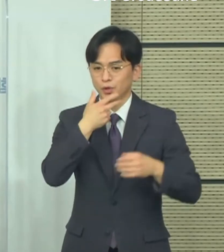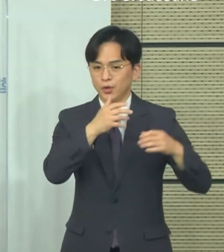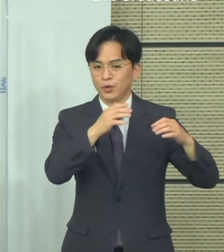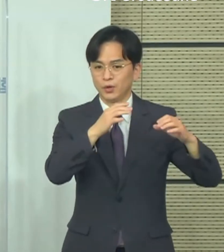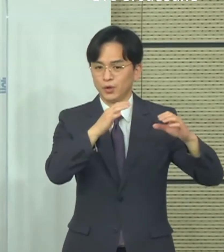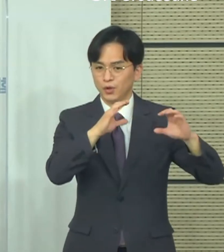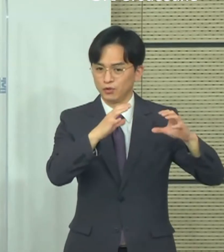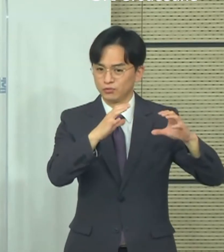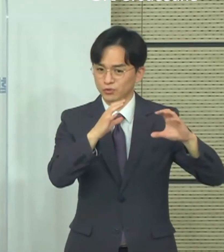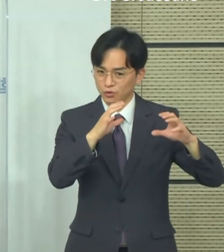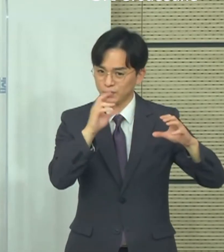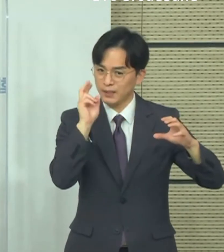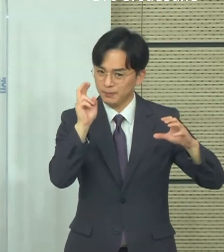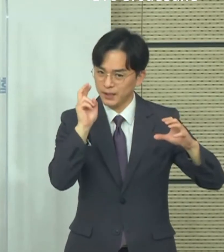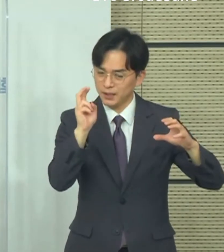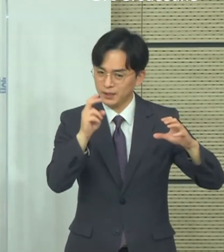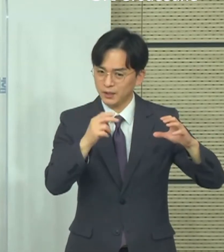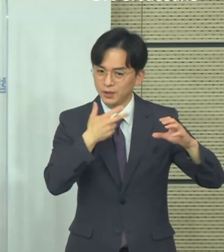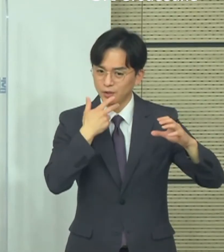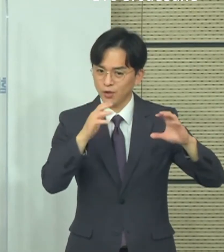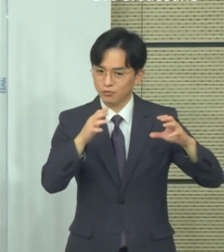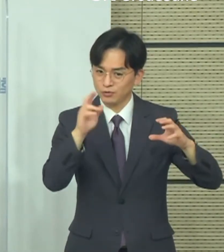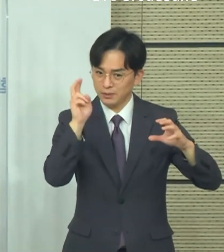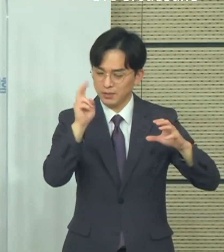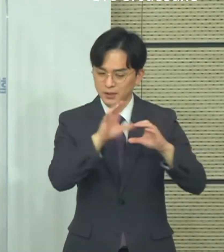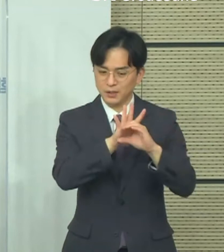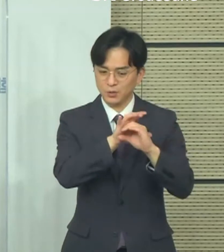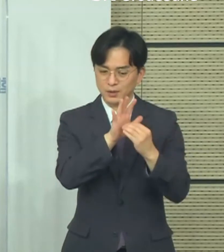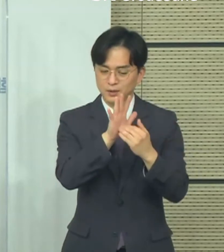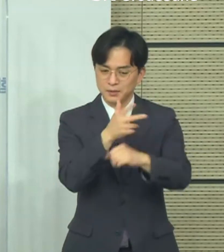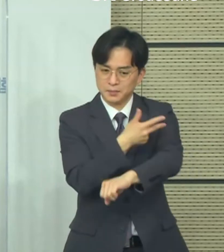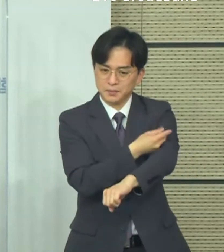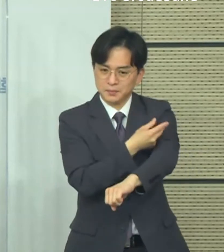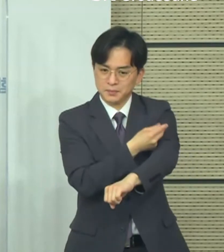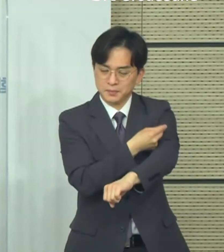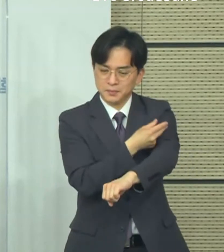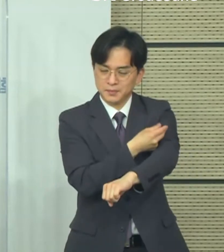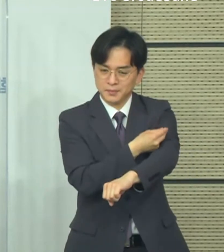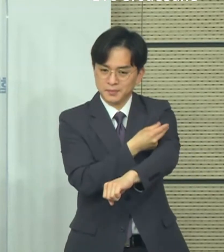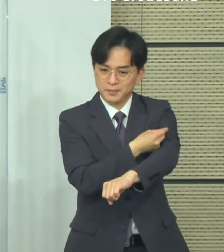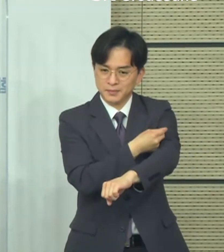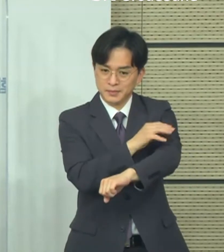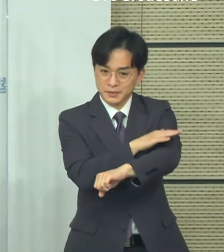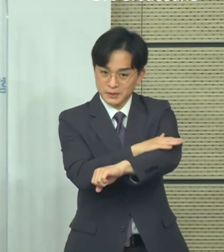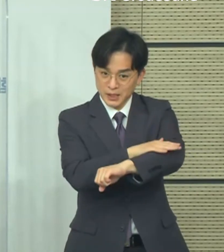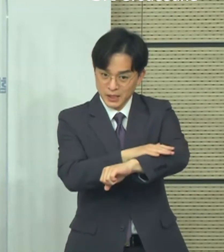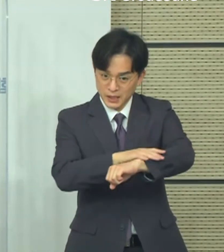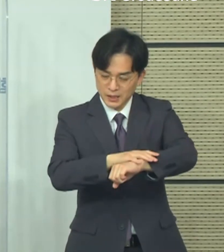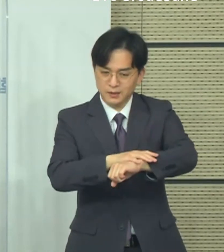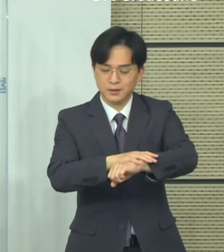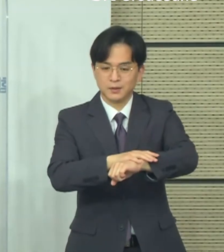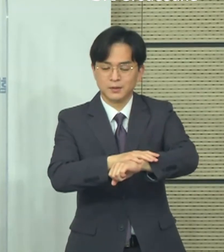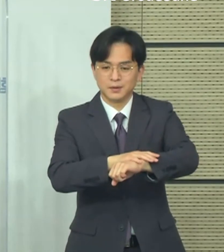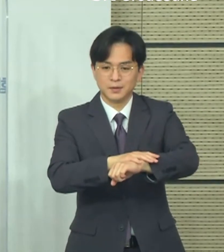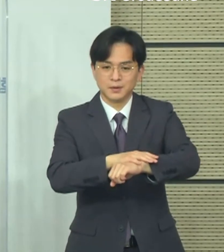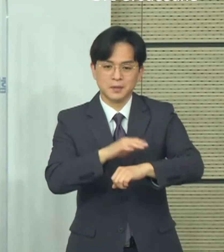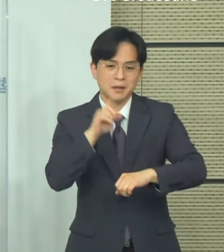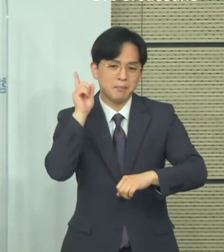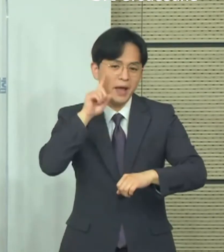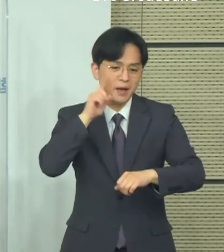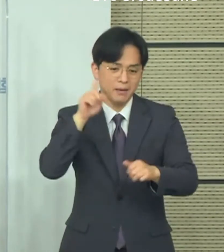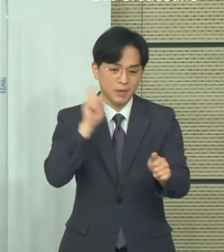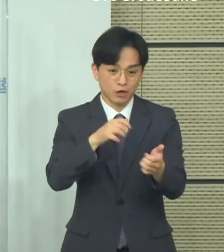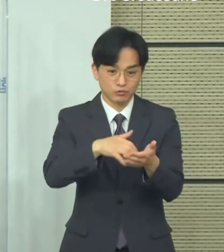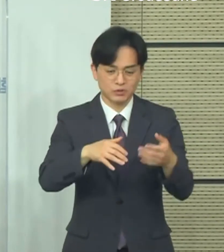예방접종이 되면서 환자 수가 한 2천 명대 수준으로 떨어졌을 때 여러 가지 방역 완화